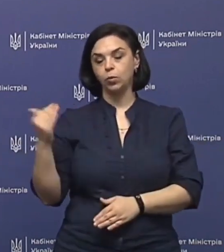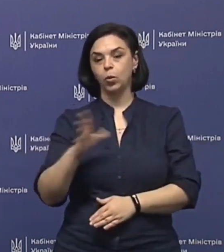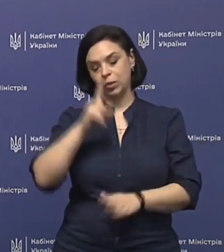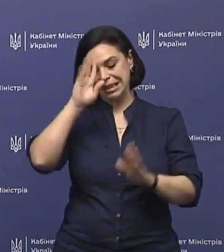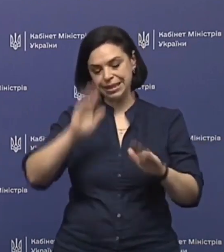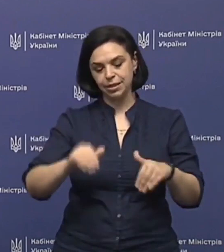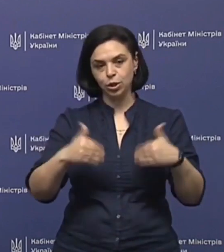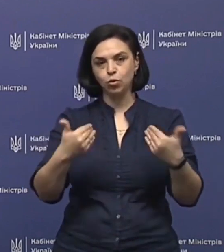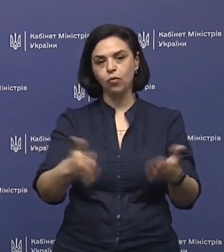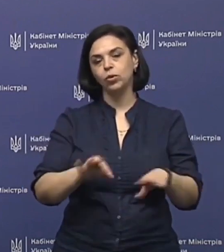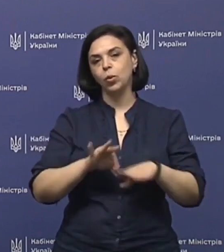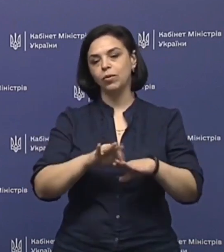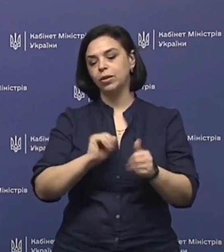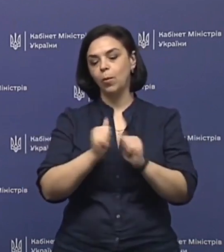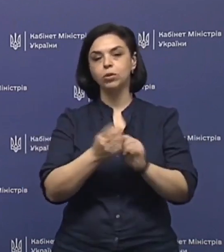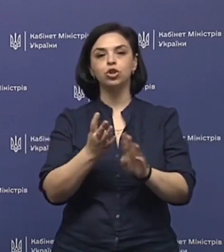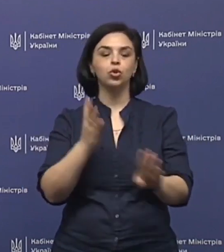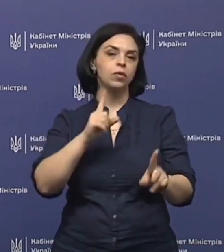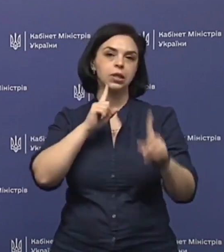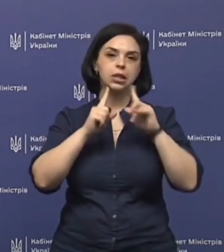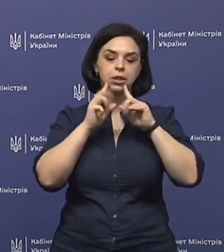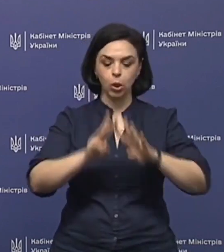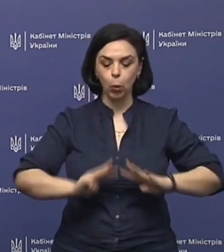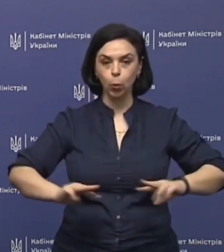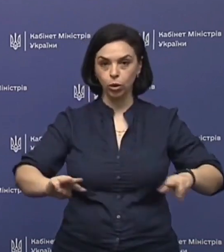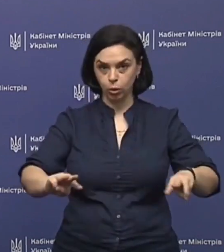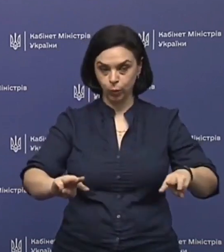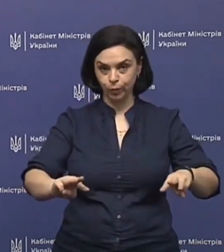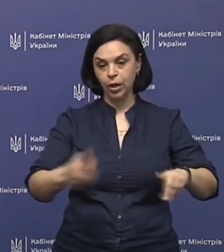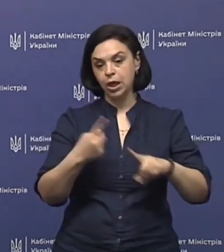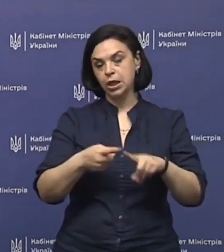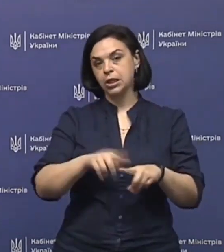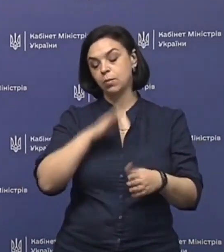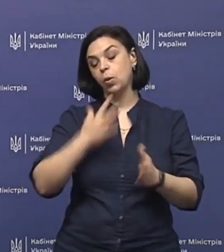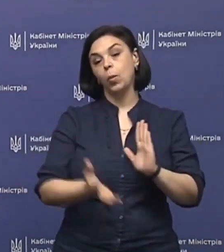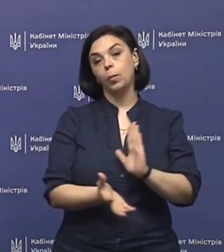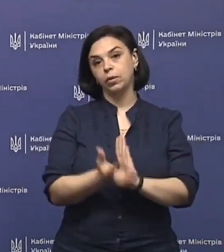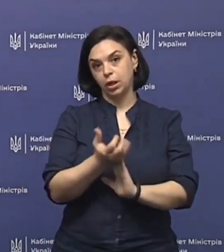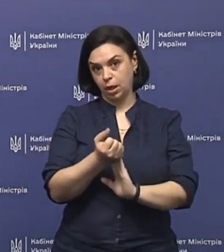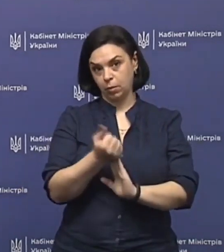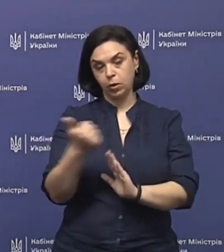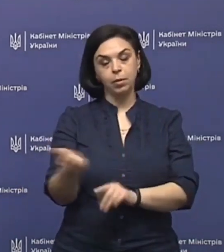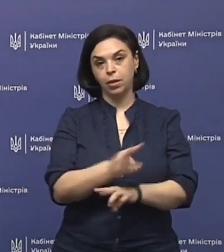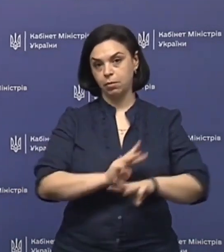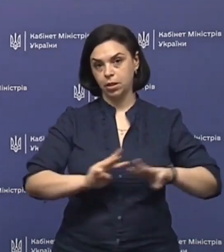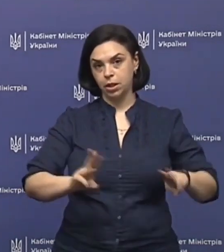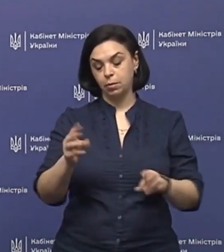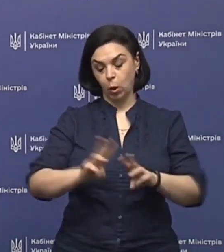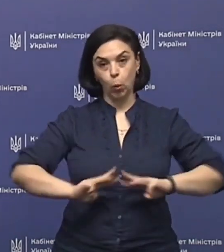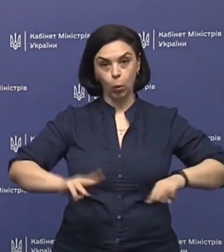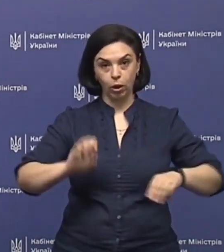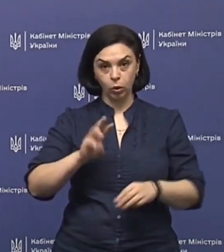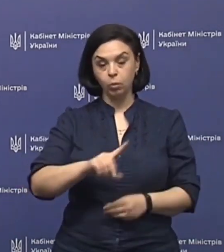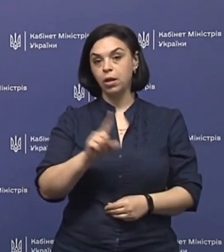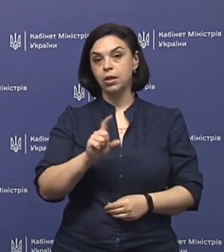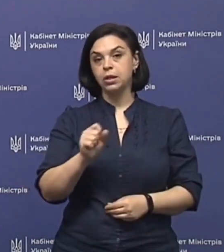ініційовано проведення позачергового засідання уряду. Це було підтримано прем'єр-міністром і урядом.